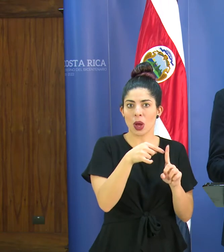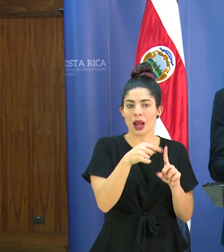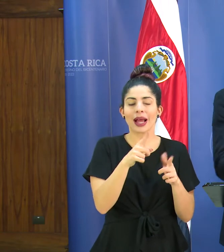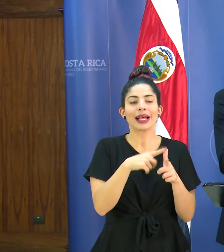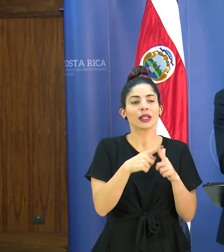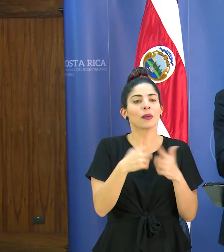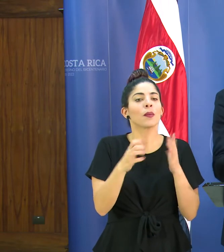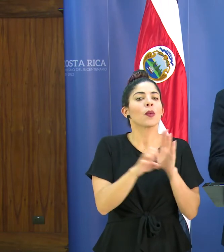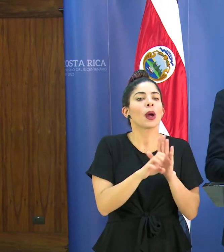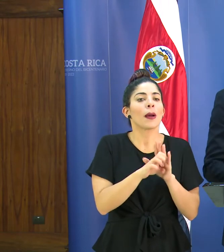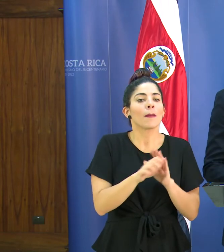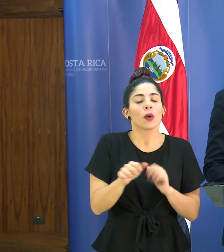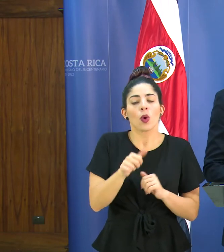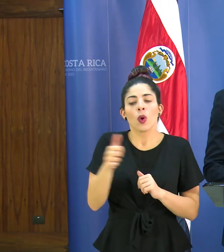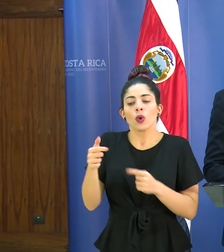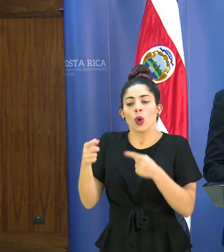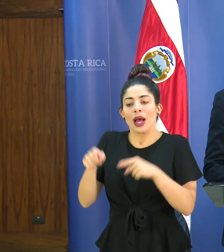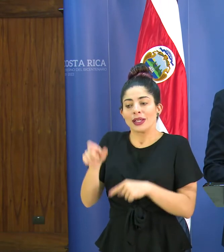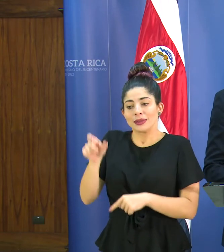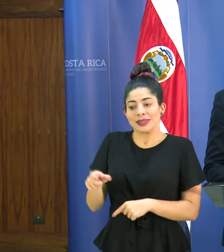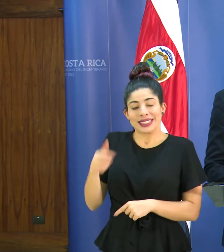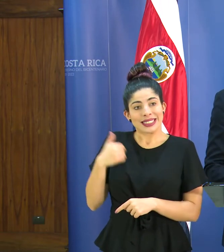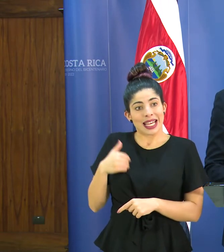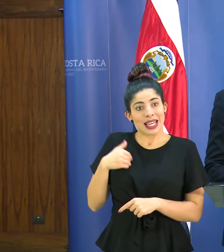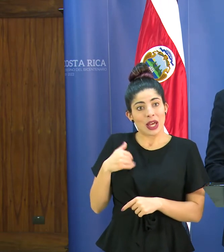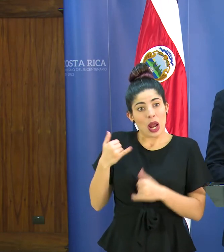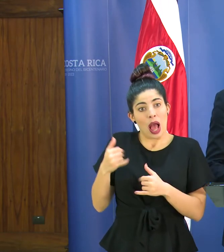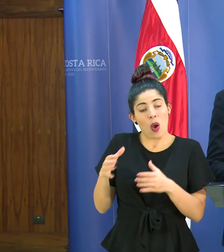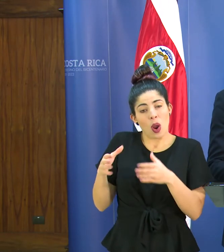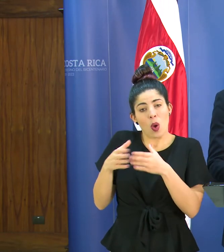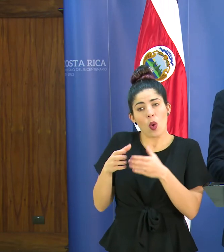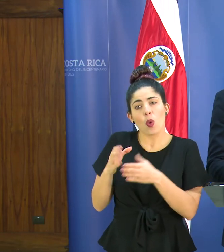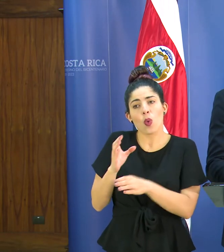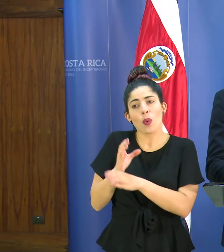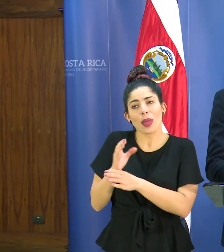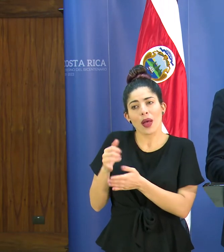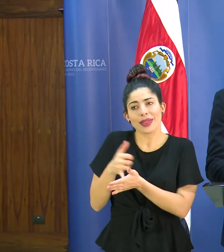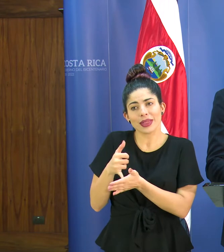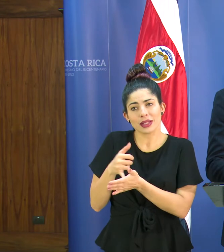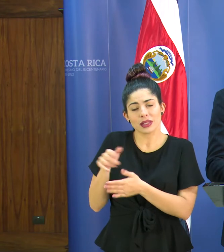por ejemplo este caso del señor este que está en la unidad de cuidados intensivos